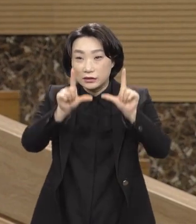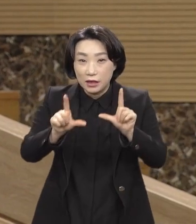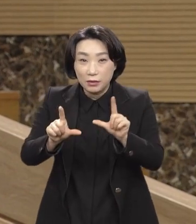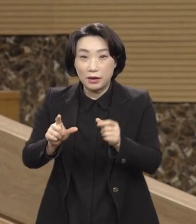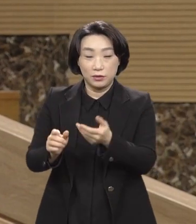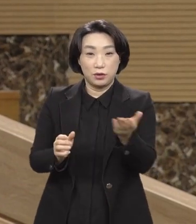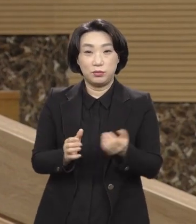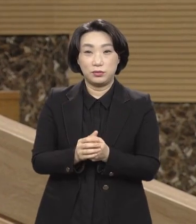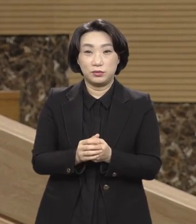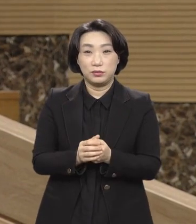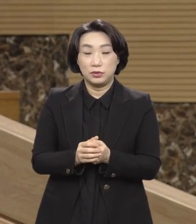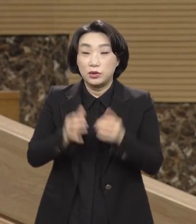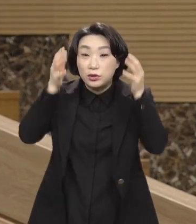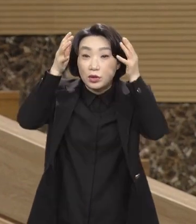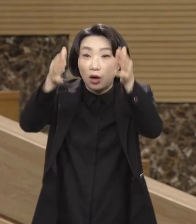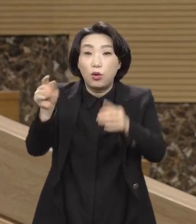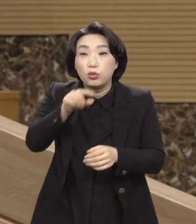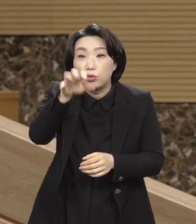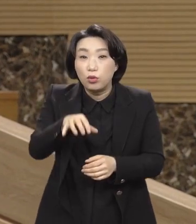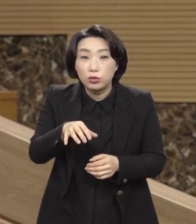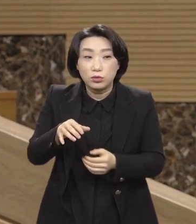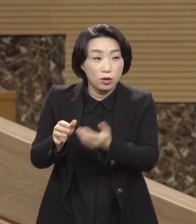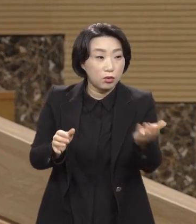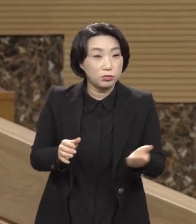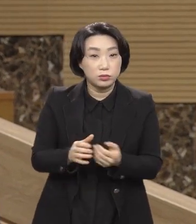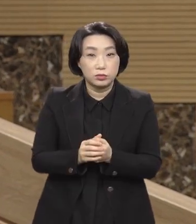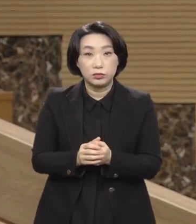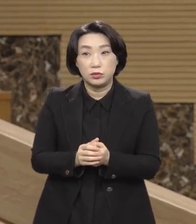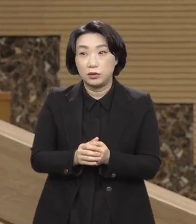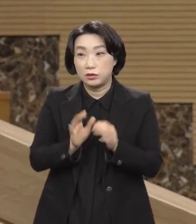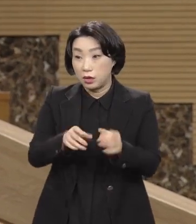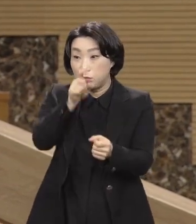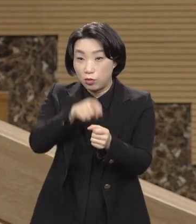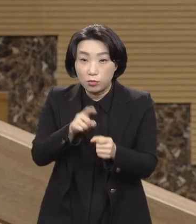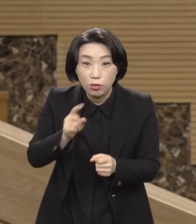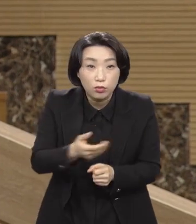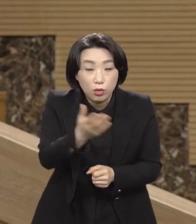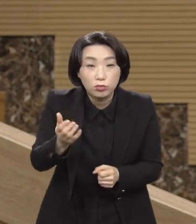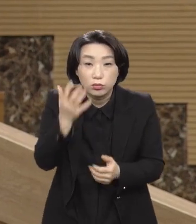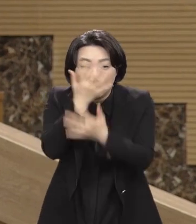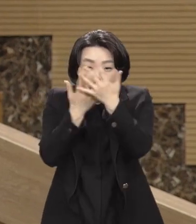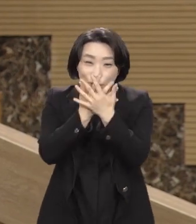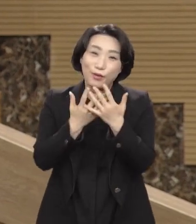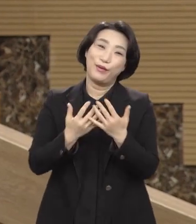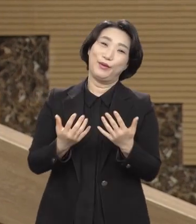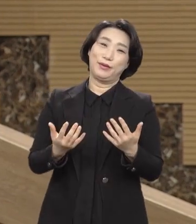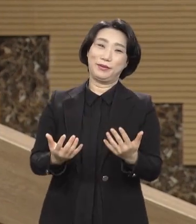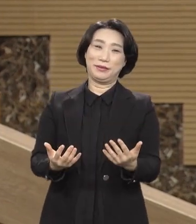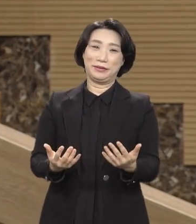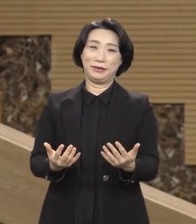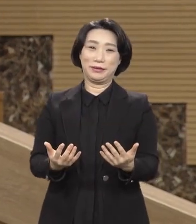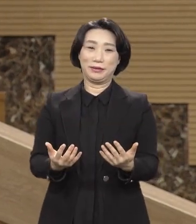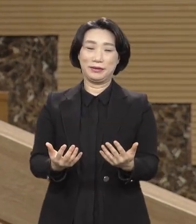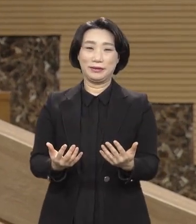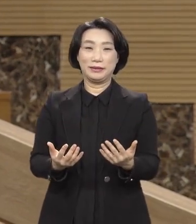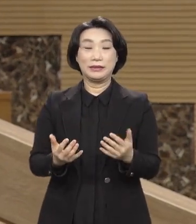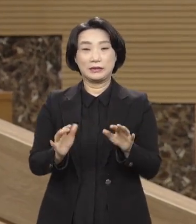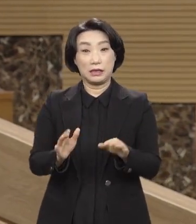어디를 겨냥하고 무엇이 전부인가를 모르는 사람들은 설교를